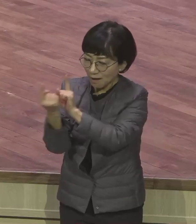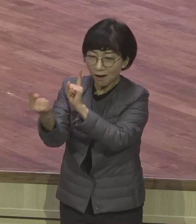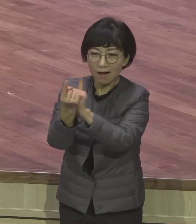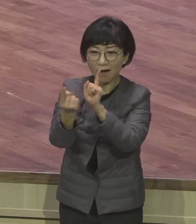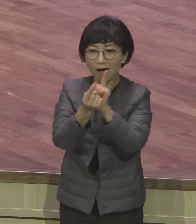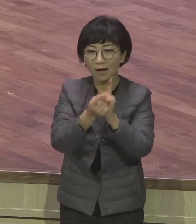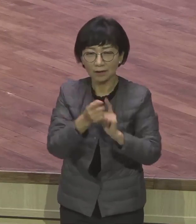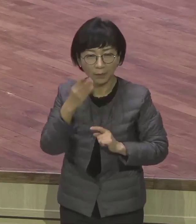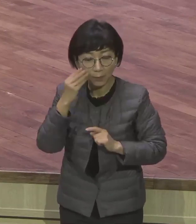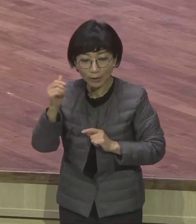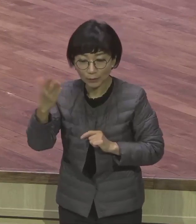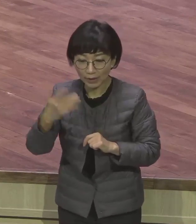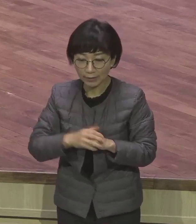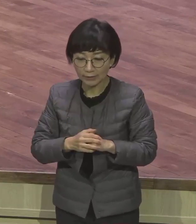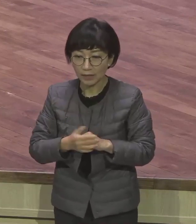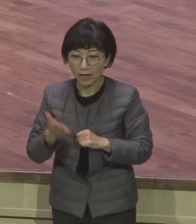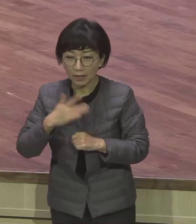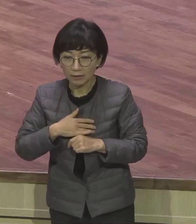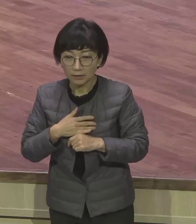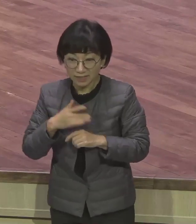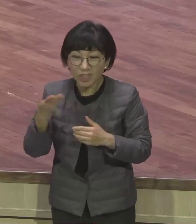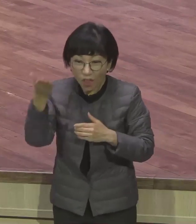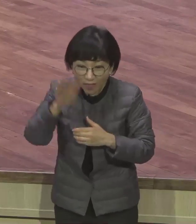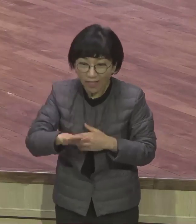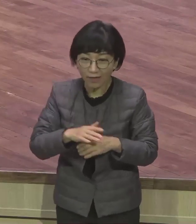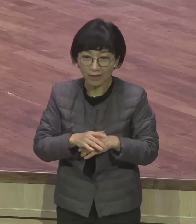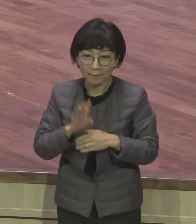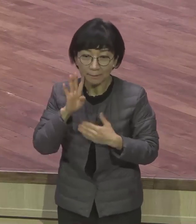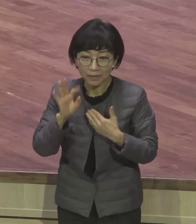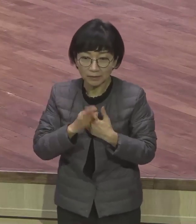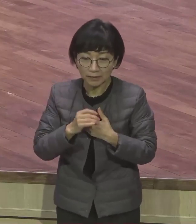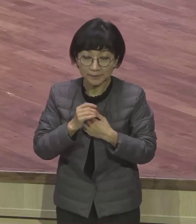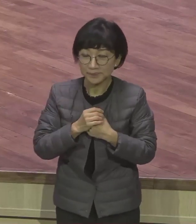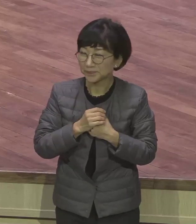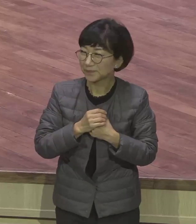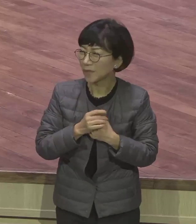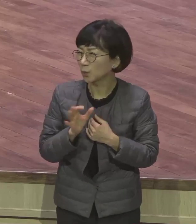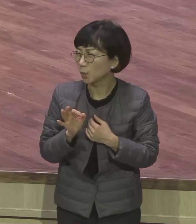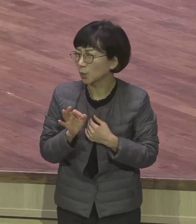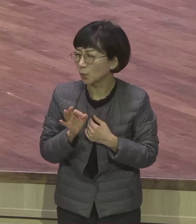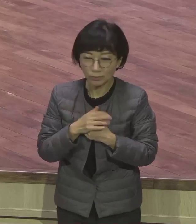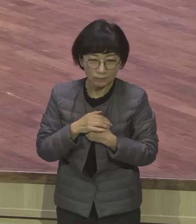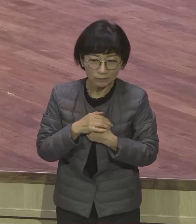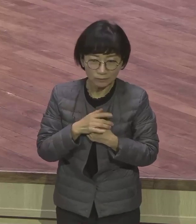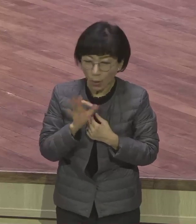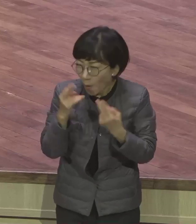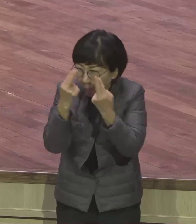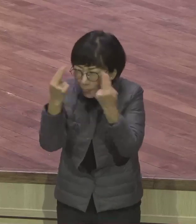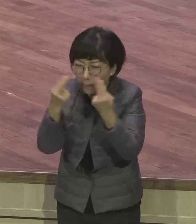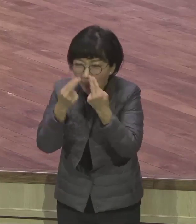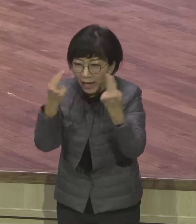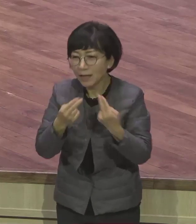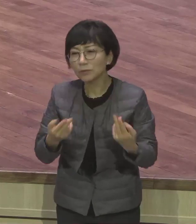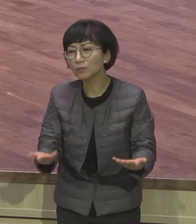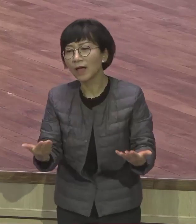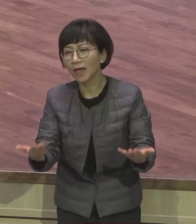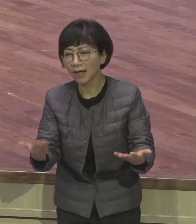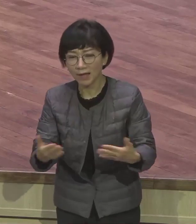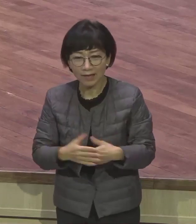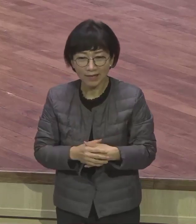맨날 놈한테 돈 돈 돈 돈 불행합니다 그 사람 속에 말씀 들어갈 자리가 없어요 세상 건 너무